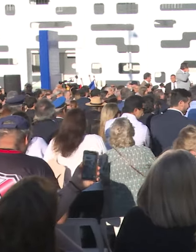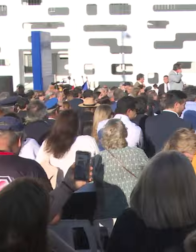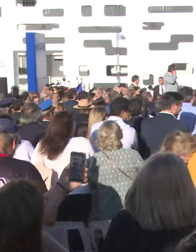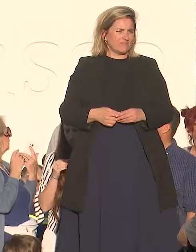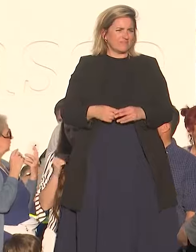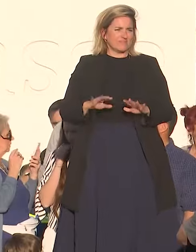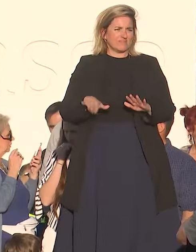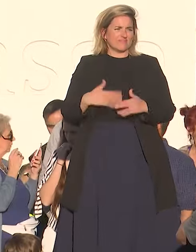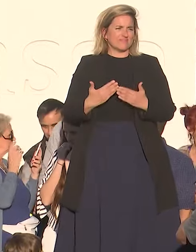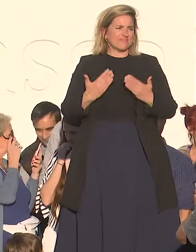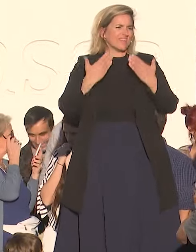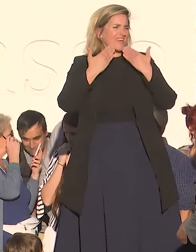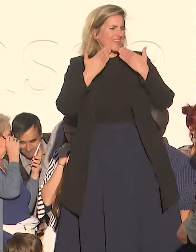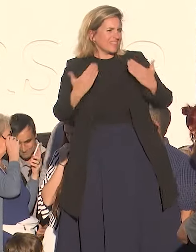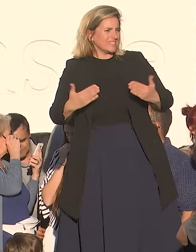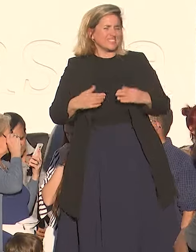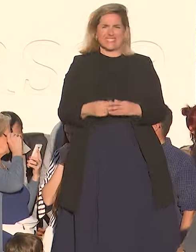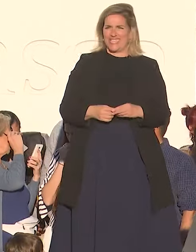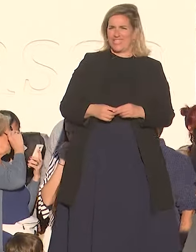agradeciéndole